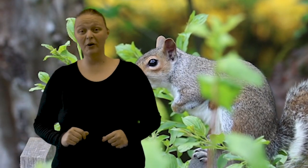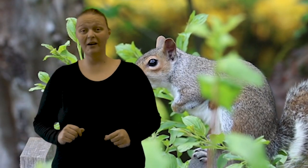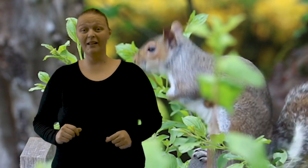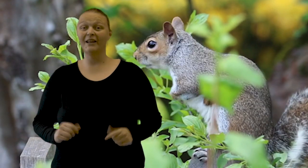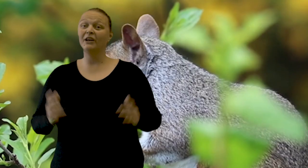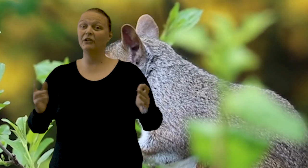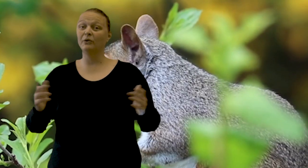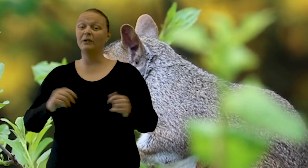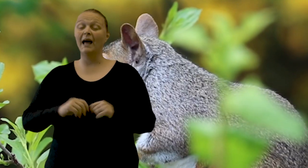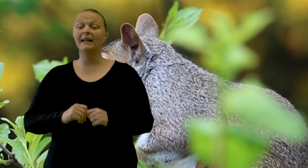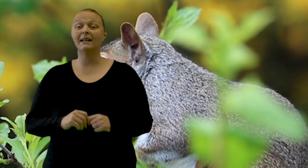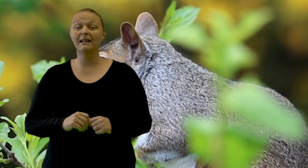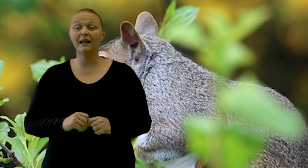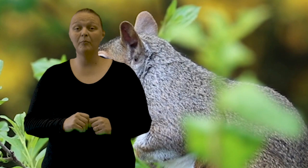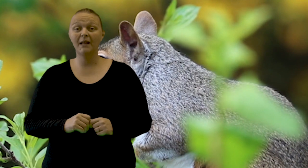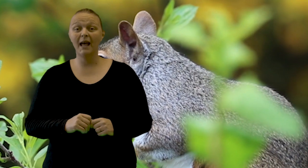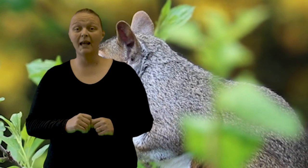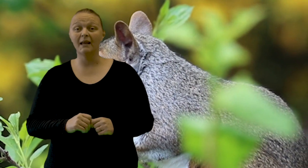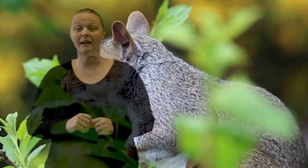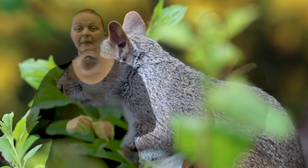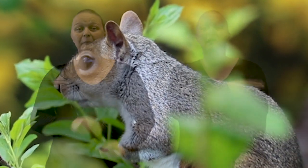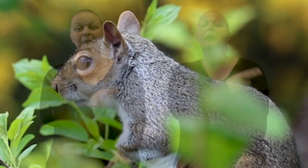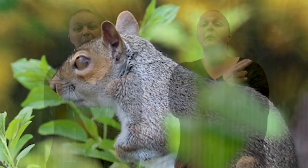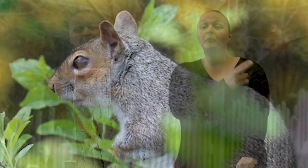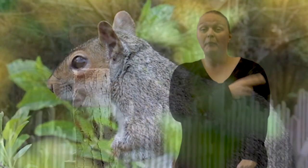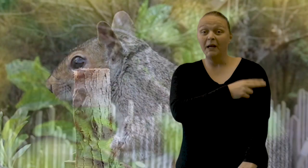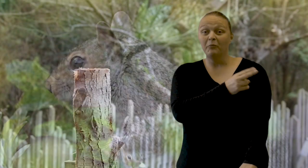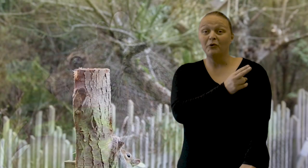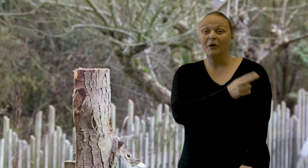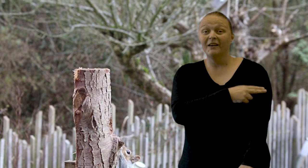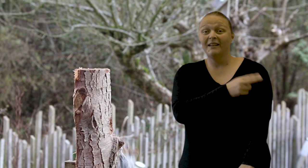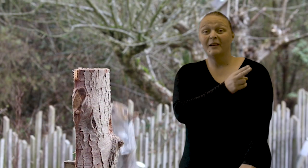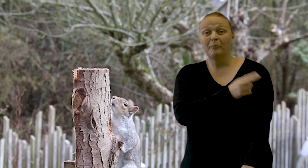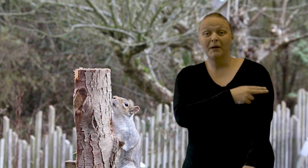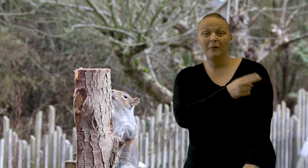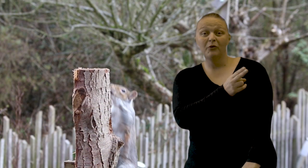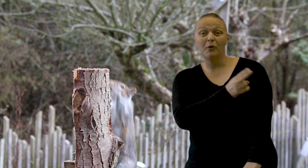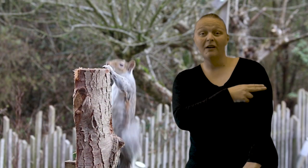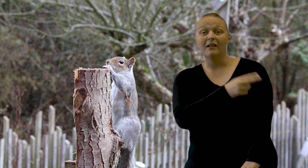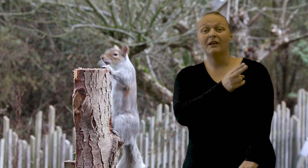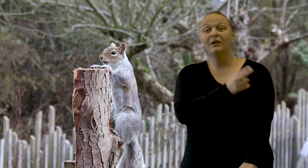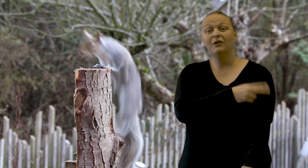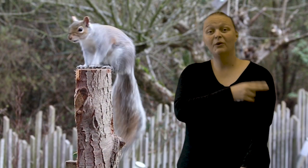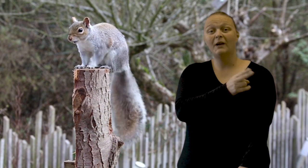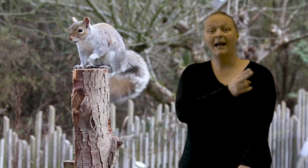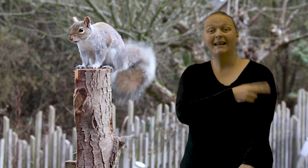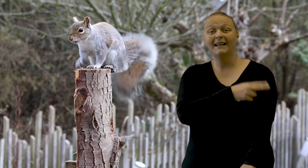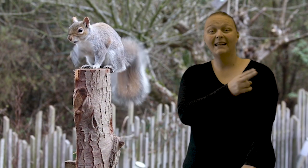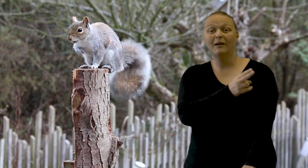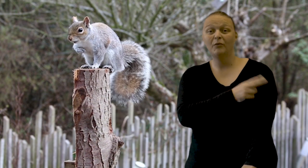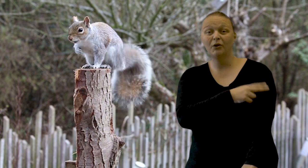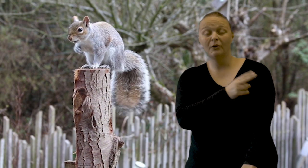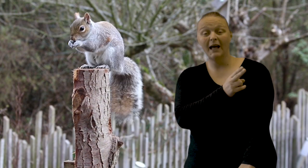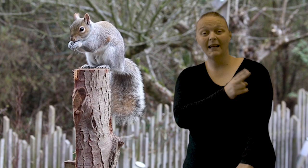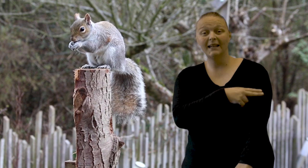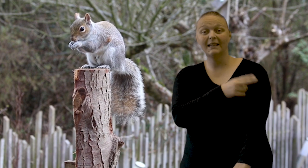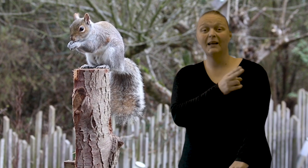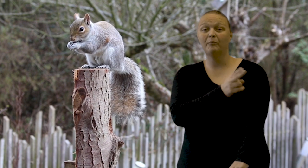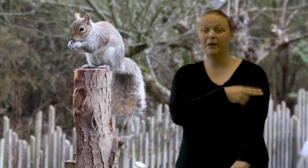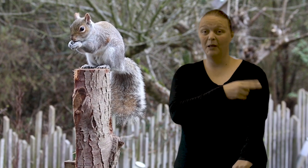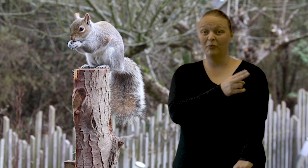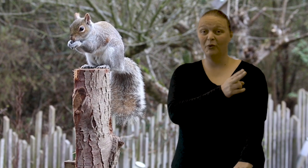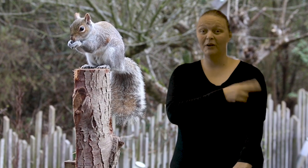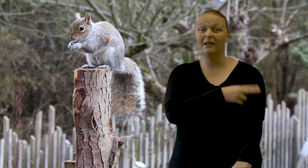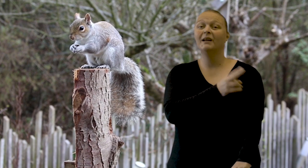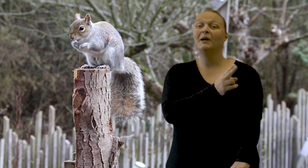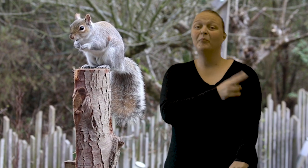peep squirrel, do-die-dittle-dum day. Peep squirrel, peep squirrel, do-die-diddle-dum, do-die-diddle